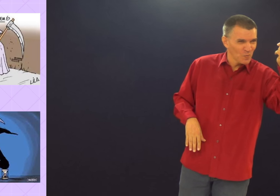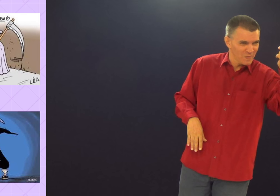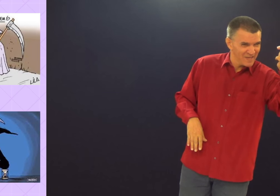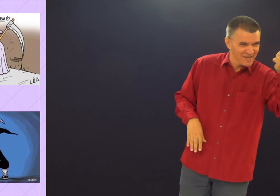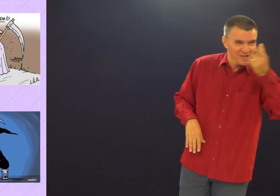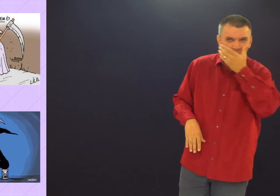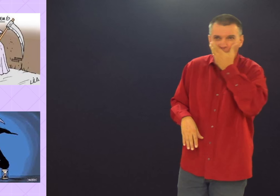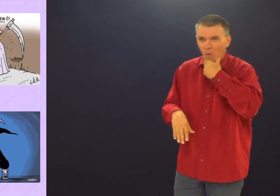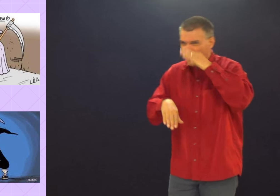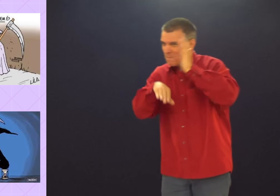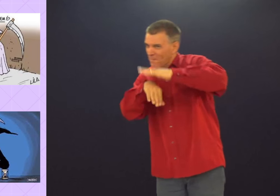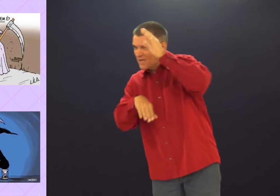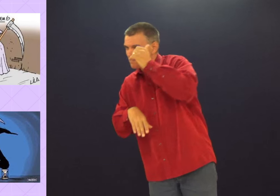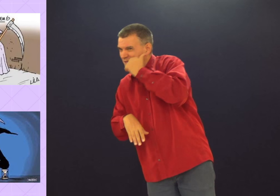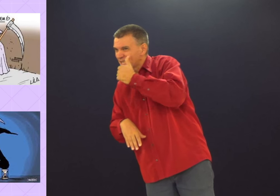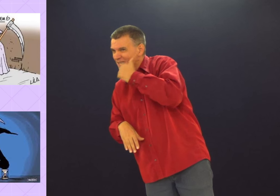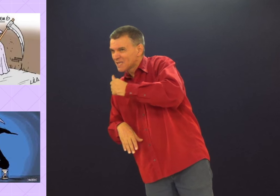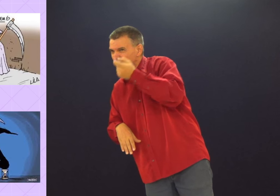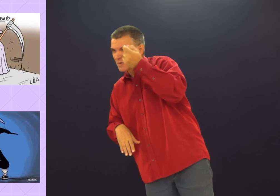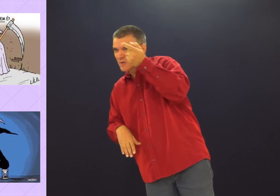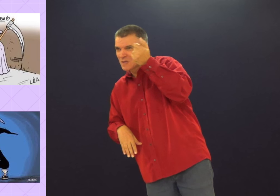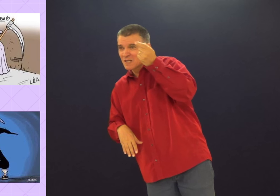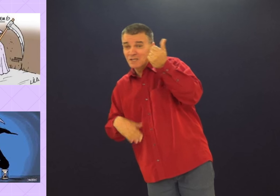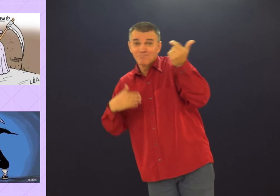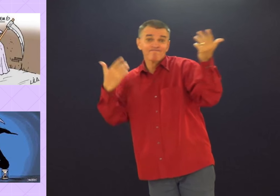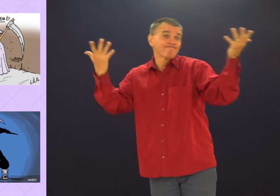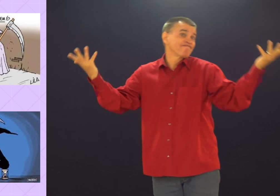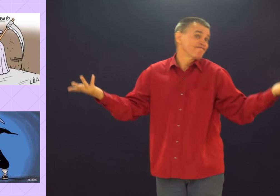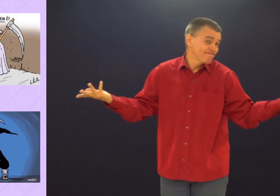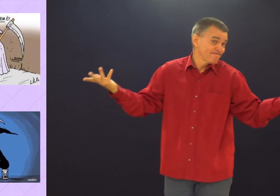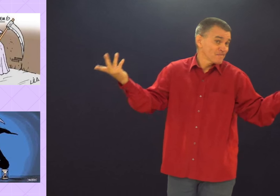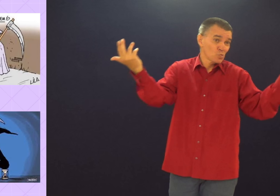Vocês acham que a maioria começa com homens, né? Pois é.